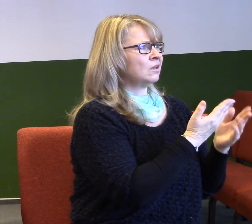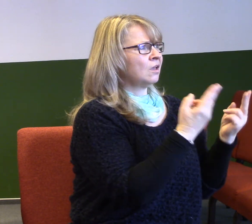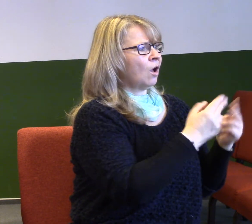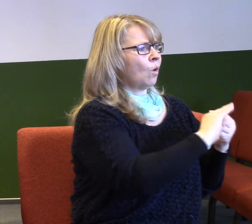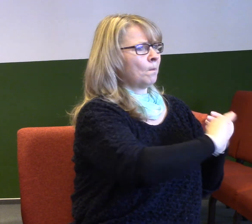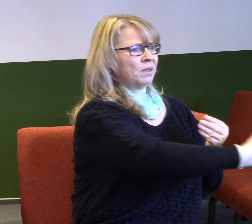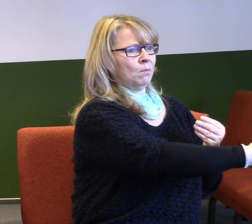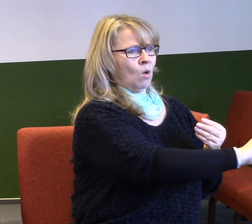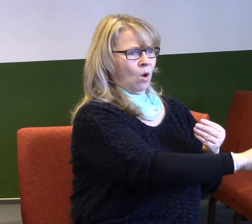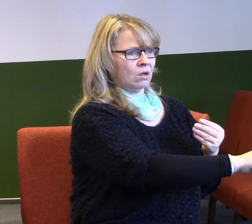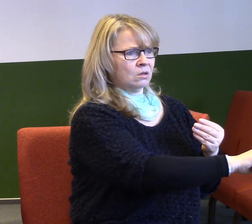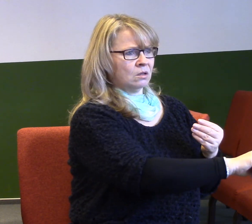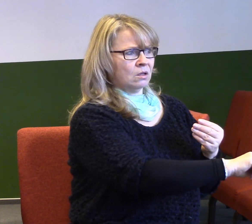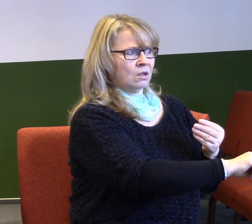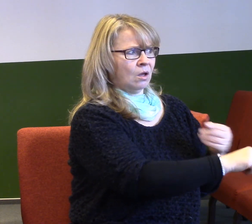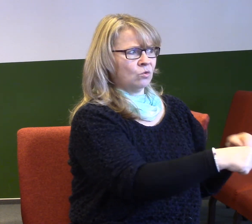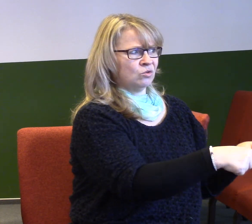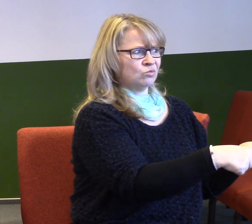se začali nějak na Mojžíše dívat.